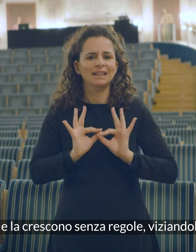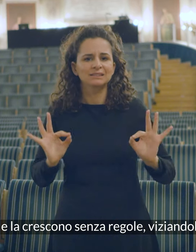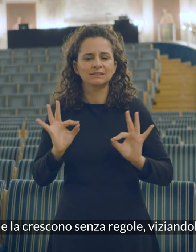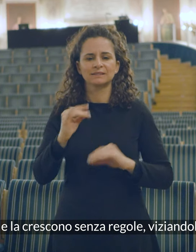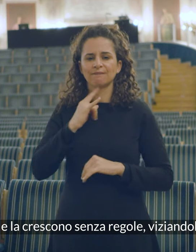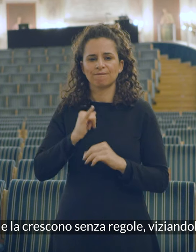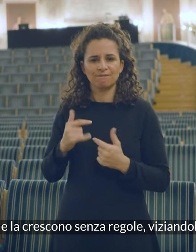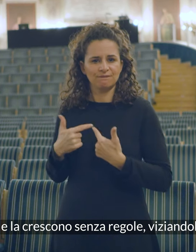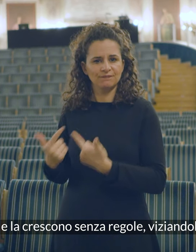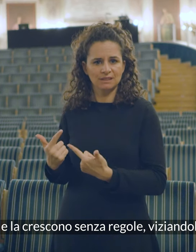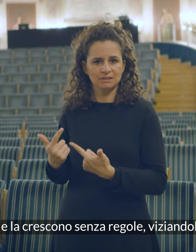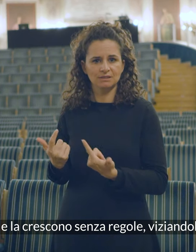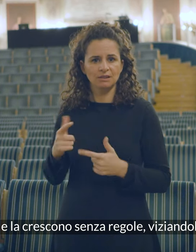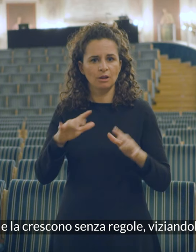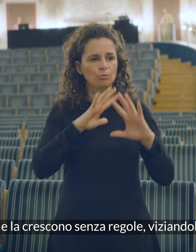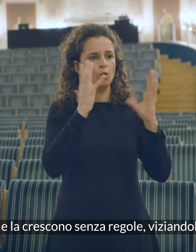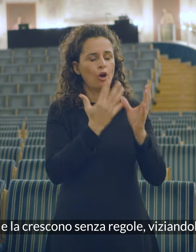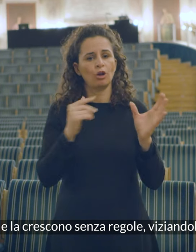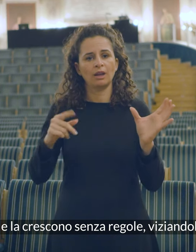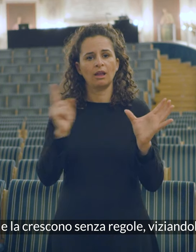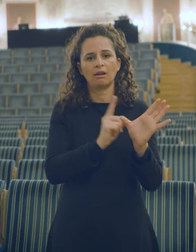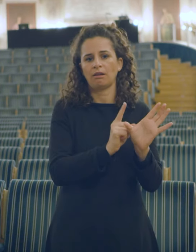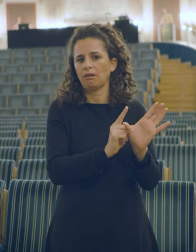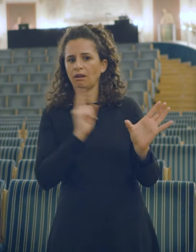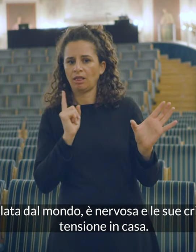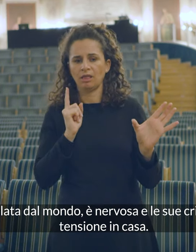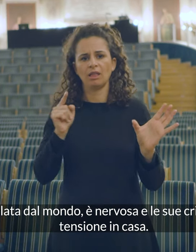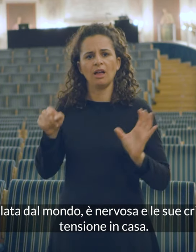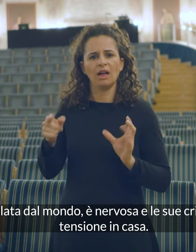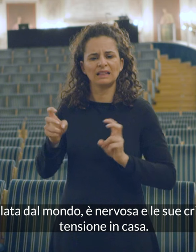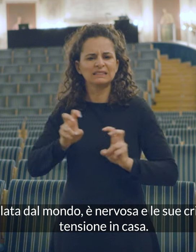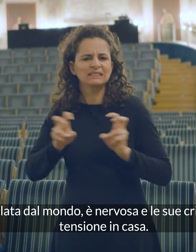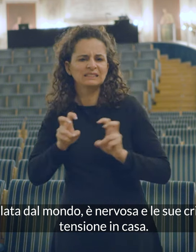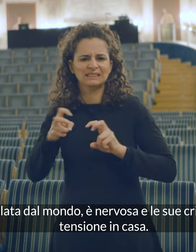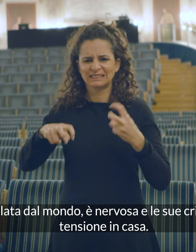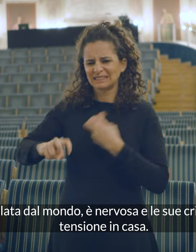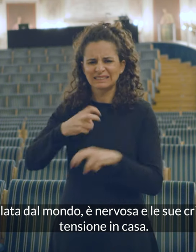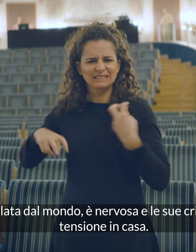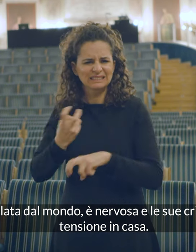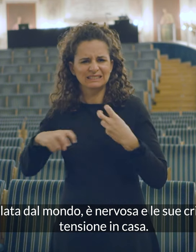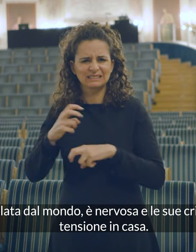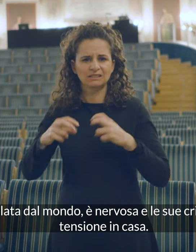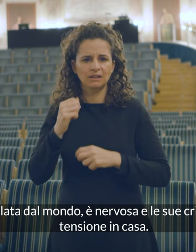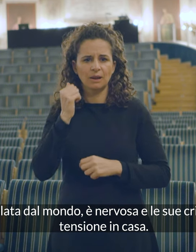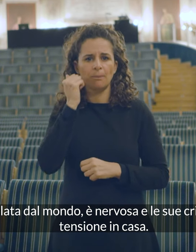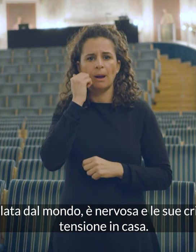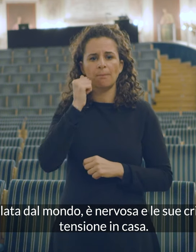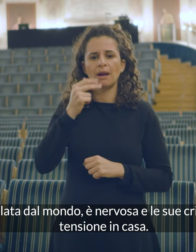la crescono senza regole, viziandola. Ellen è isolata dal mondo, è nervosa e le sue